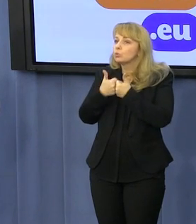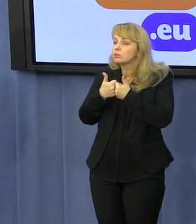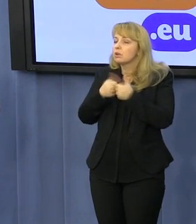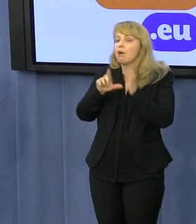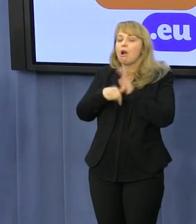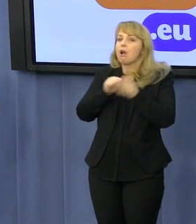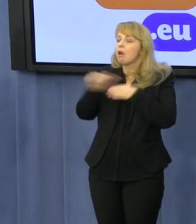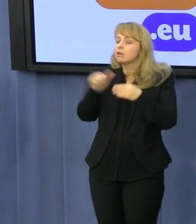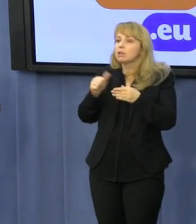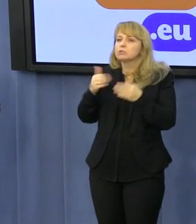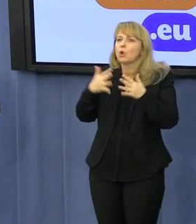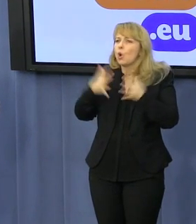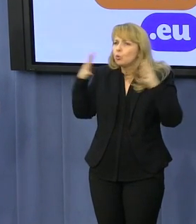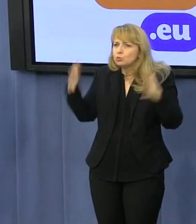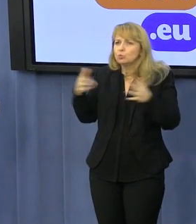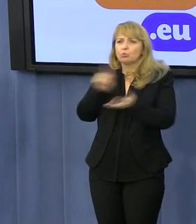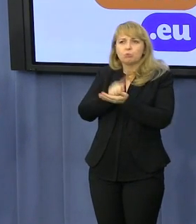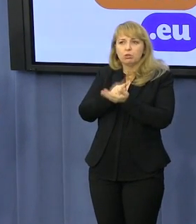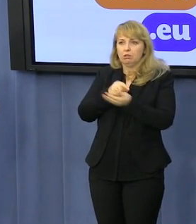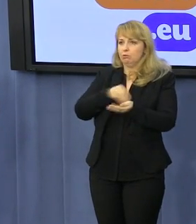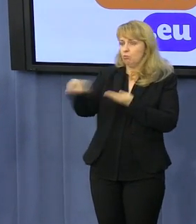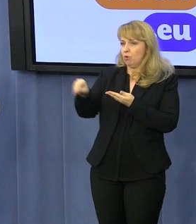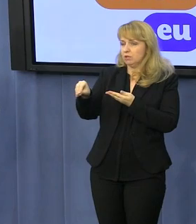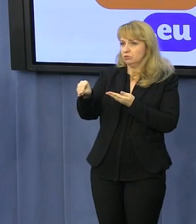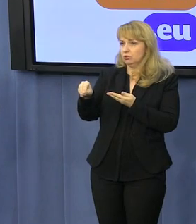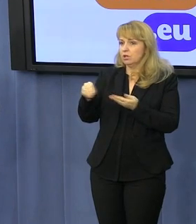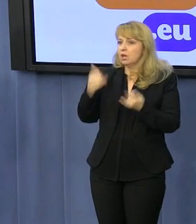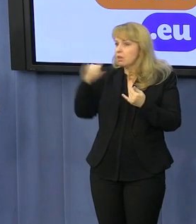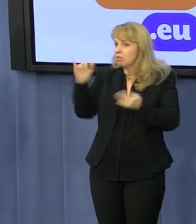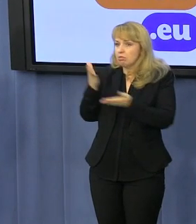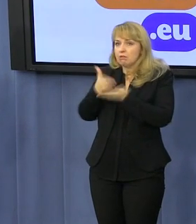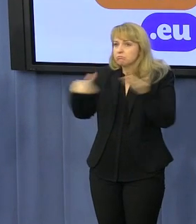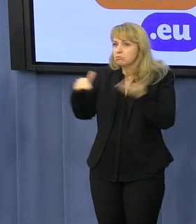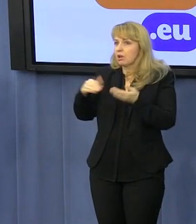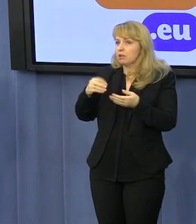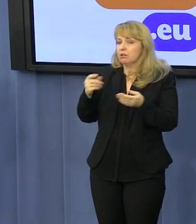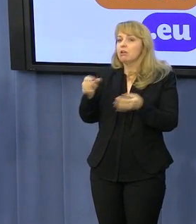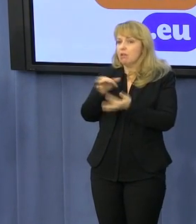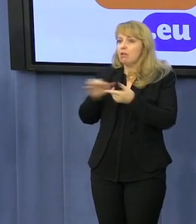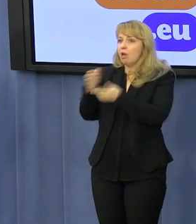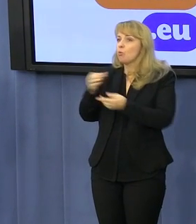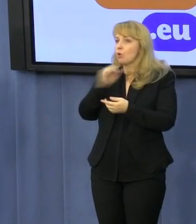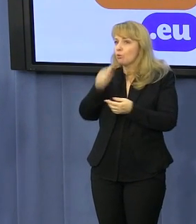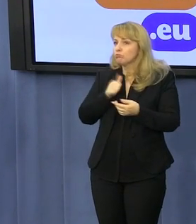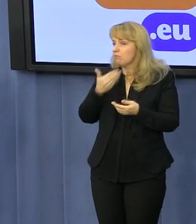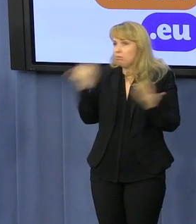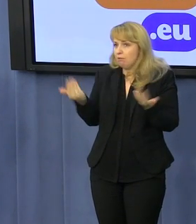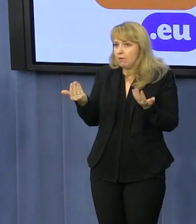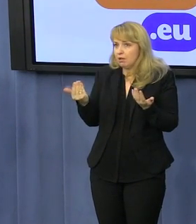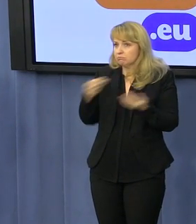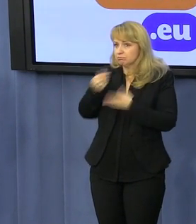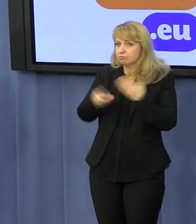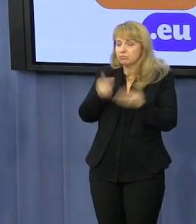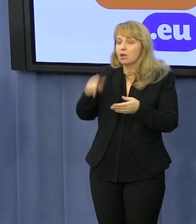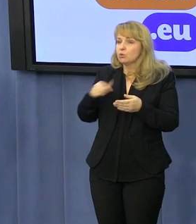kilkukrotnie wyższym podatkiem niż w kolejnym państwie w Unii Europejskiej. Praktycznie jedna trzecia wpisowego idzie na